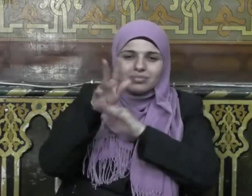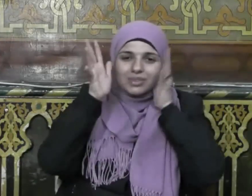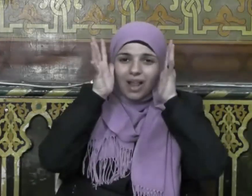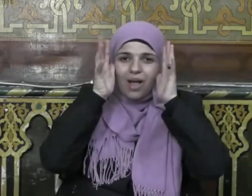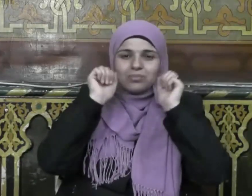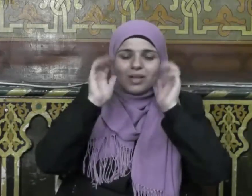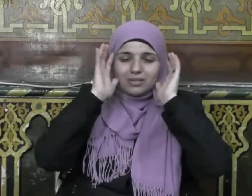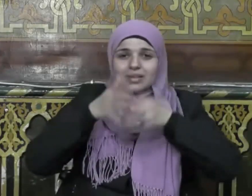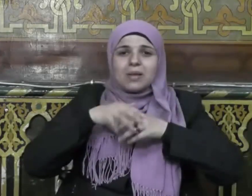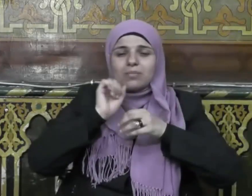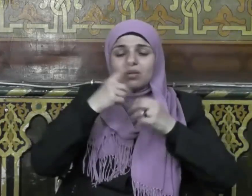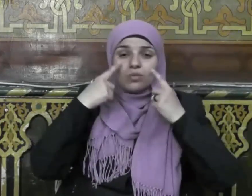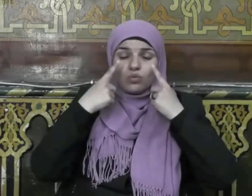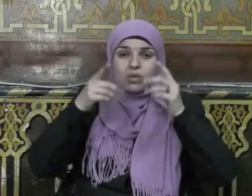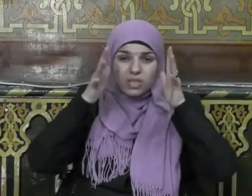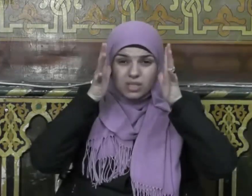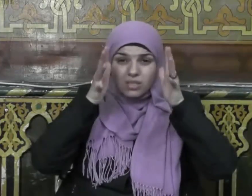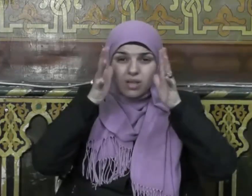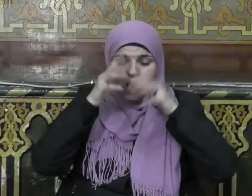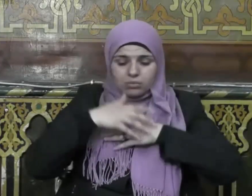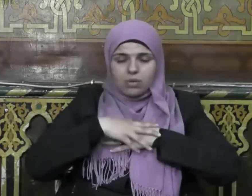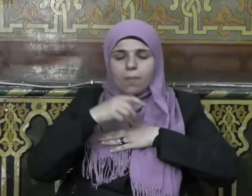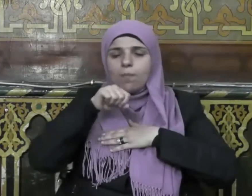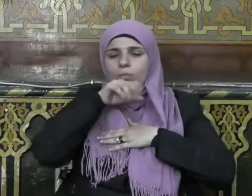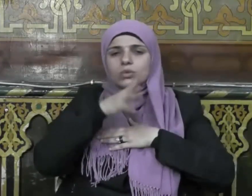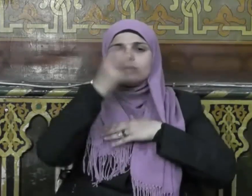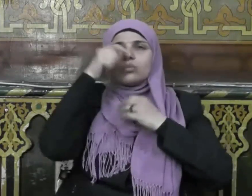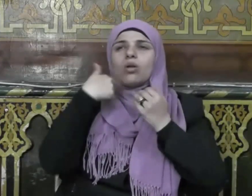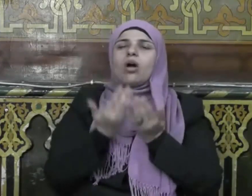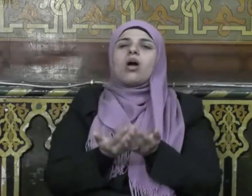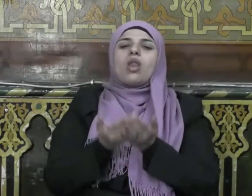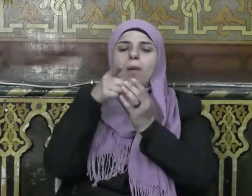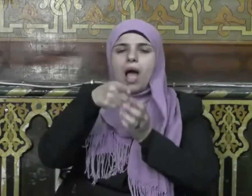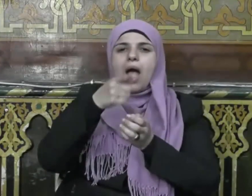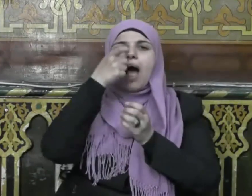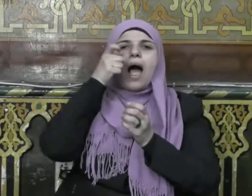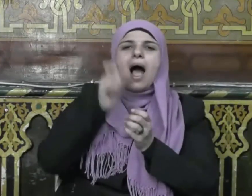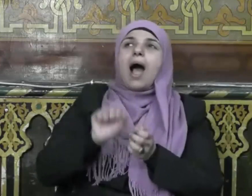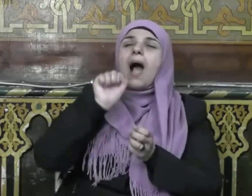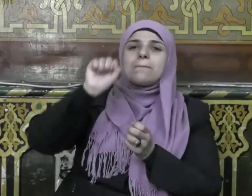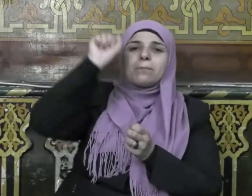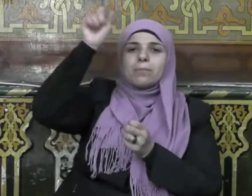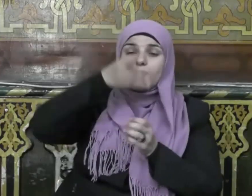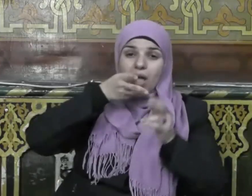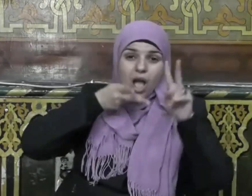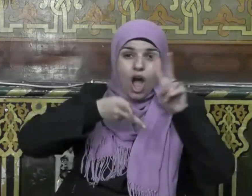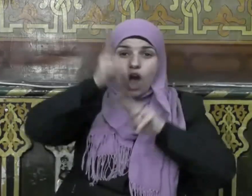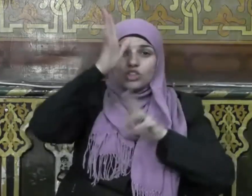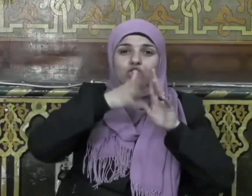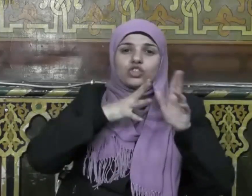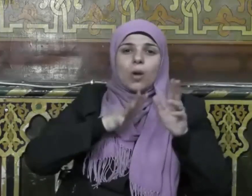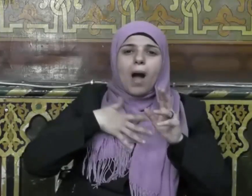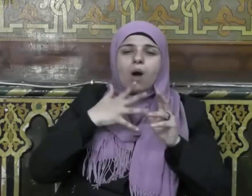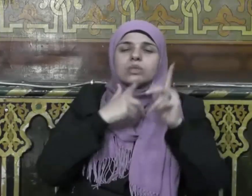مما ظهر من صلاته عليه اللهم هذا عبدك خرج مهاجرا في سبيلك